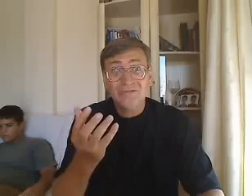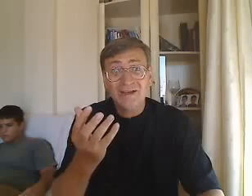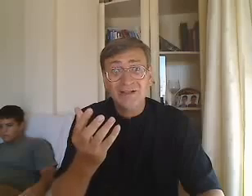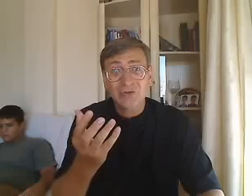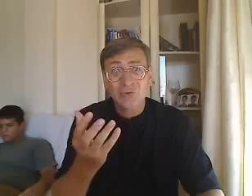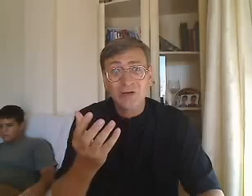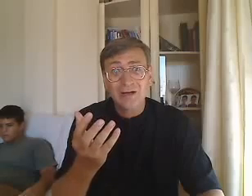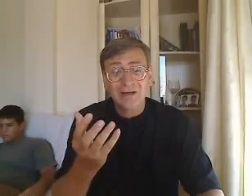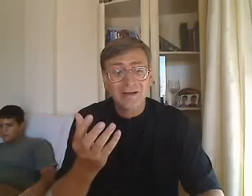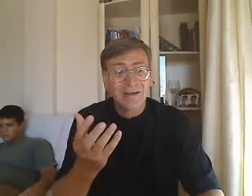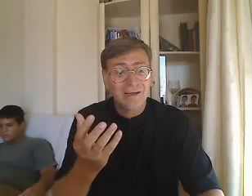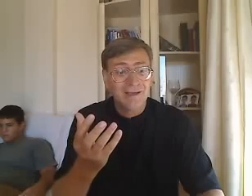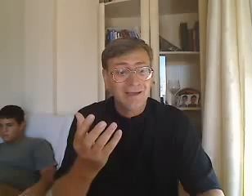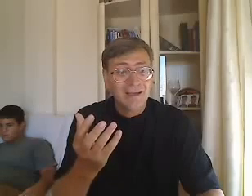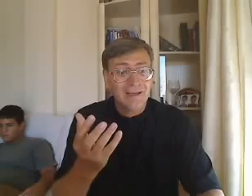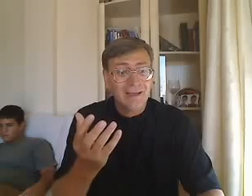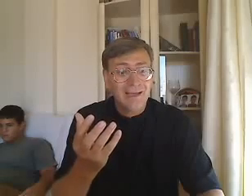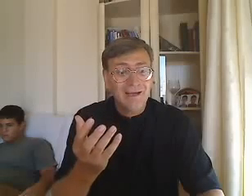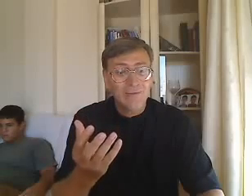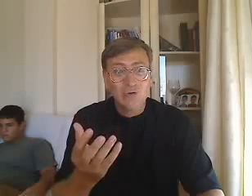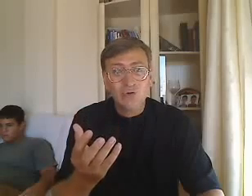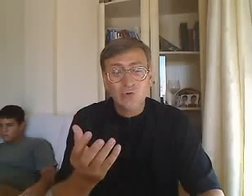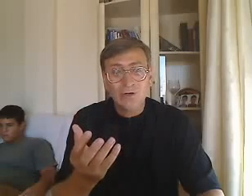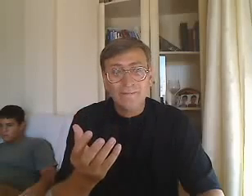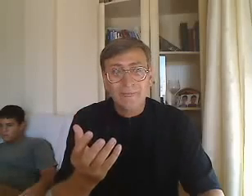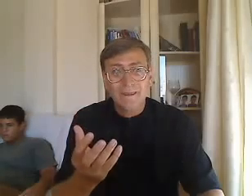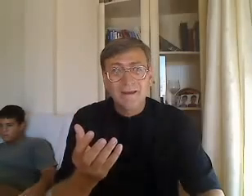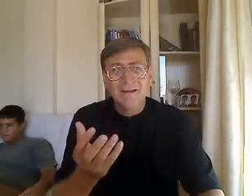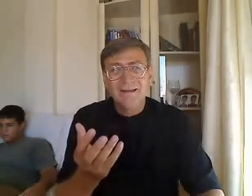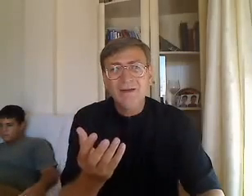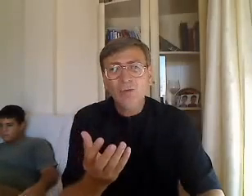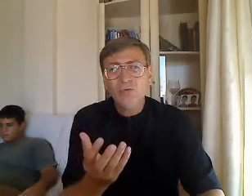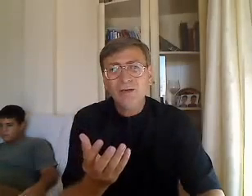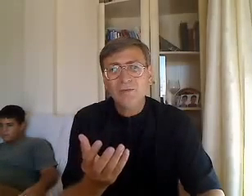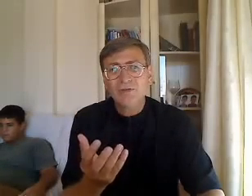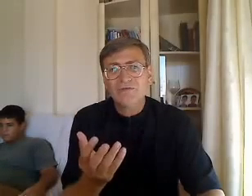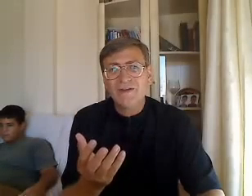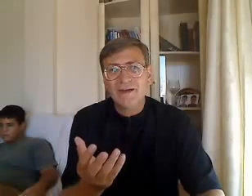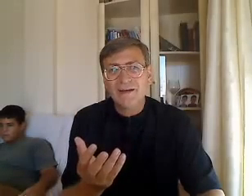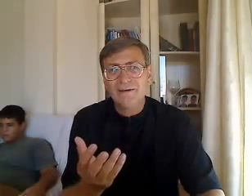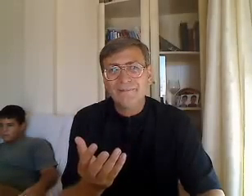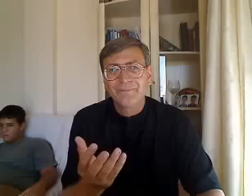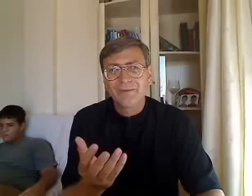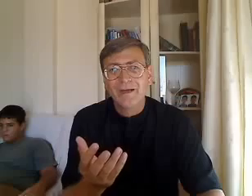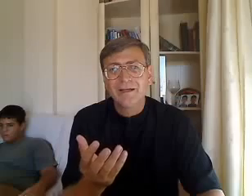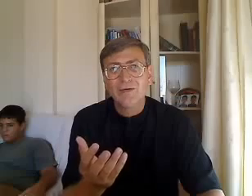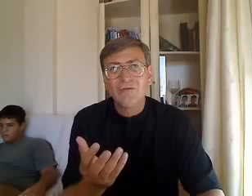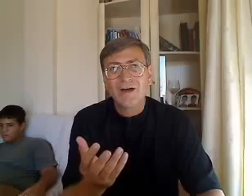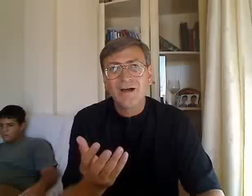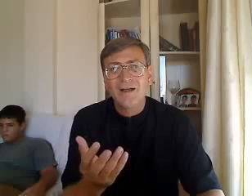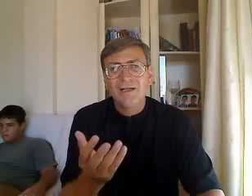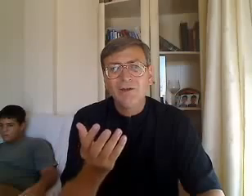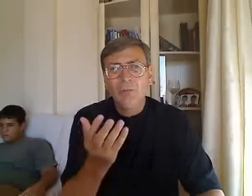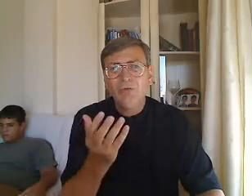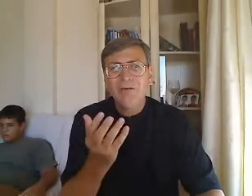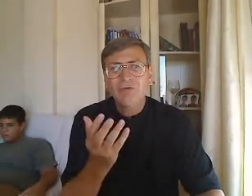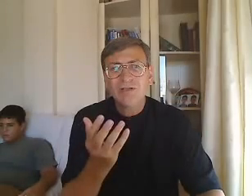ver su hermosura? No podemos ver a Jehová. No podemos